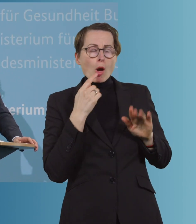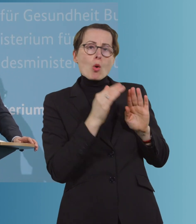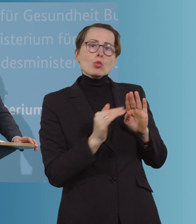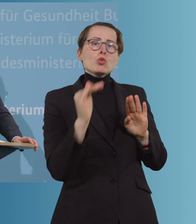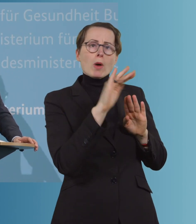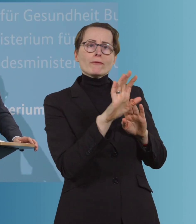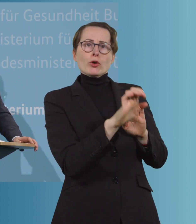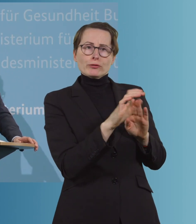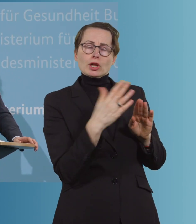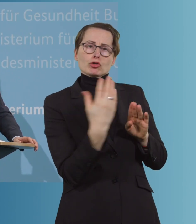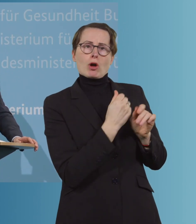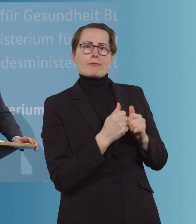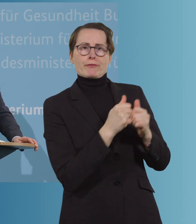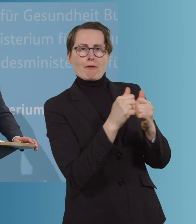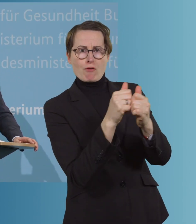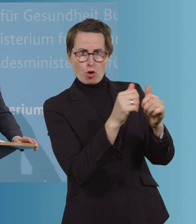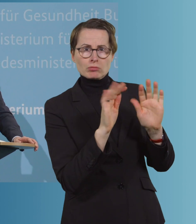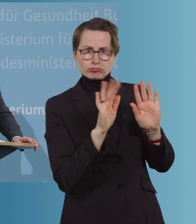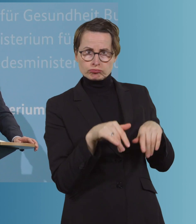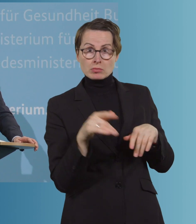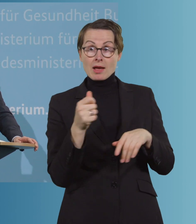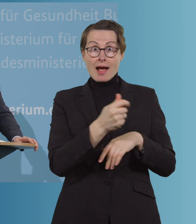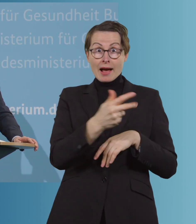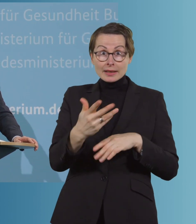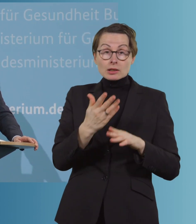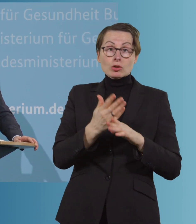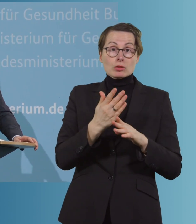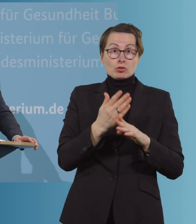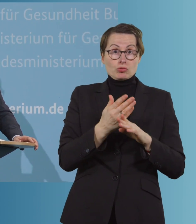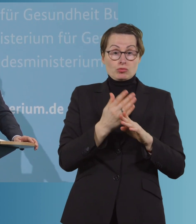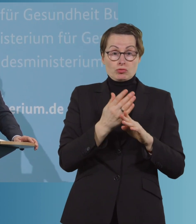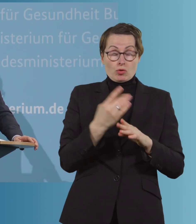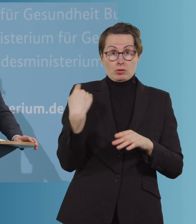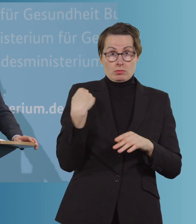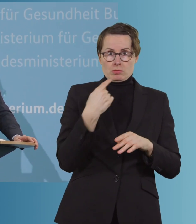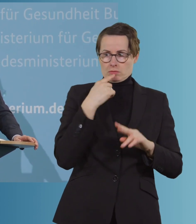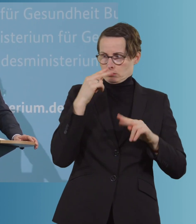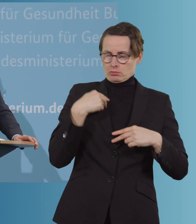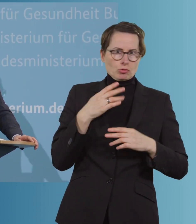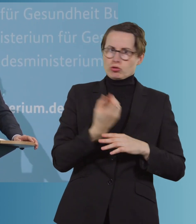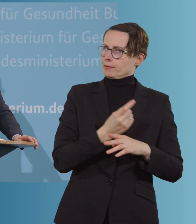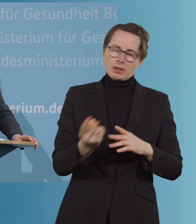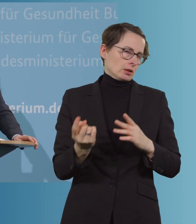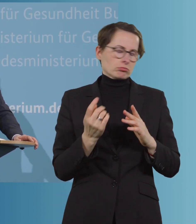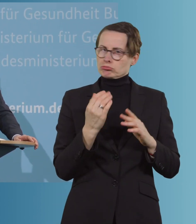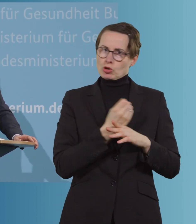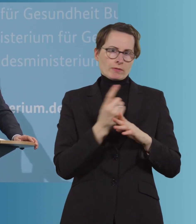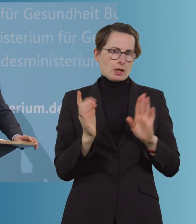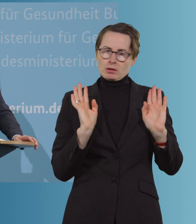zumindest eine Zeit lang schaffen. Andere, die das auch von sich aus sagen, dass das nicht gelingen wird und gelingen kann. Vor allem